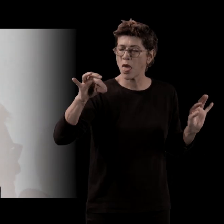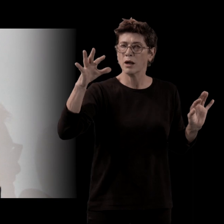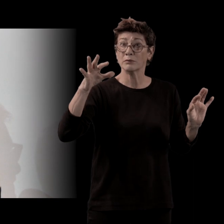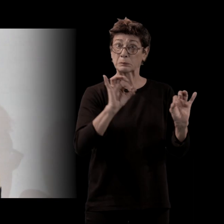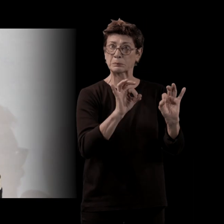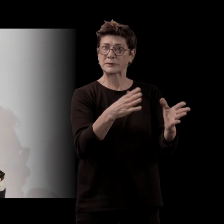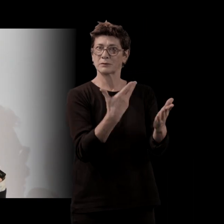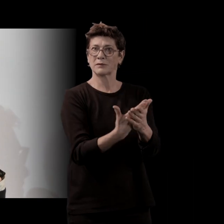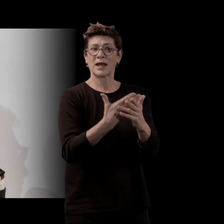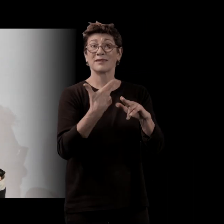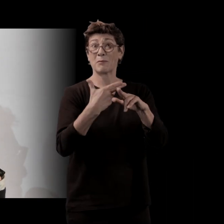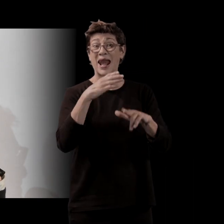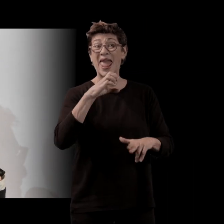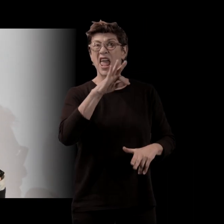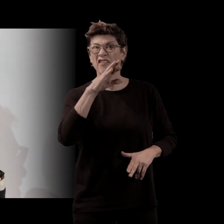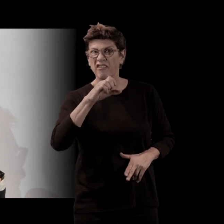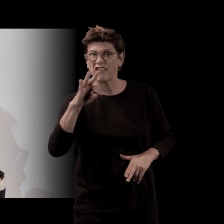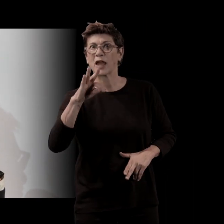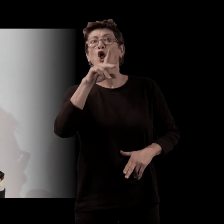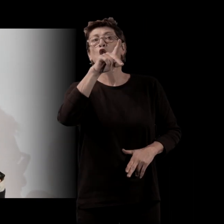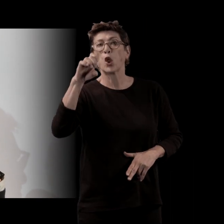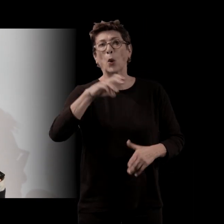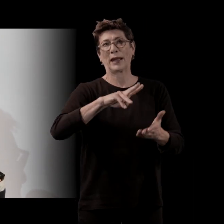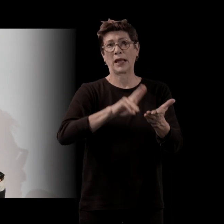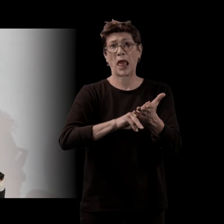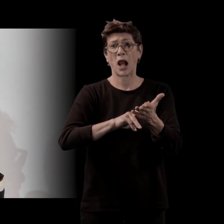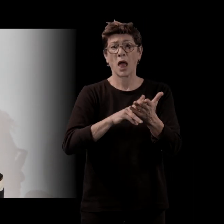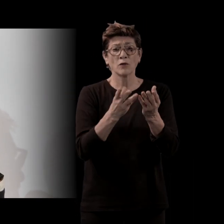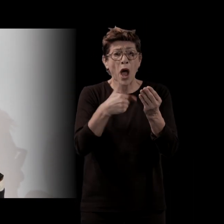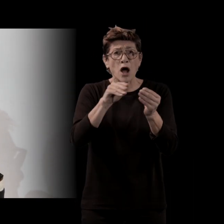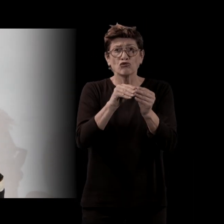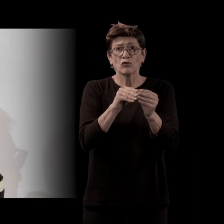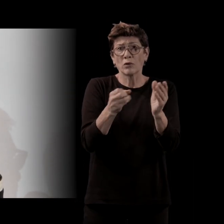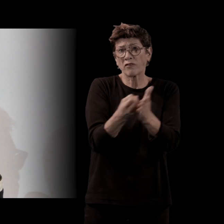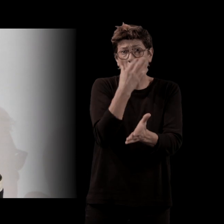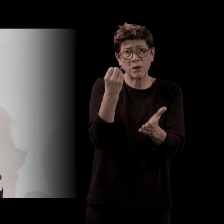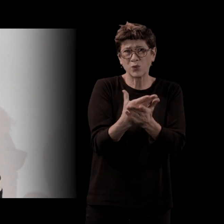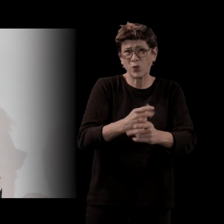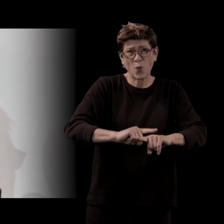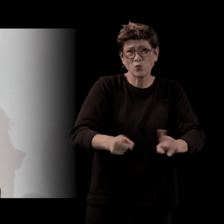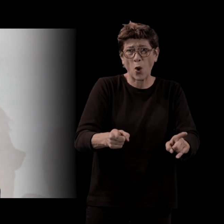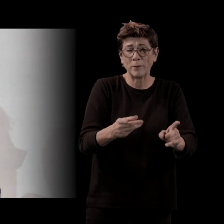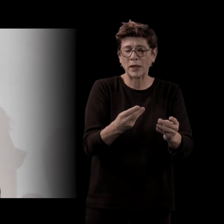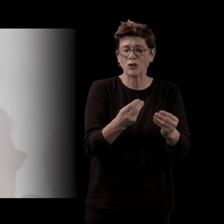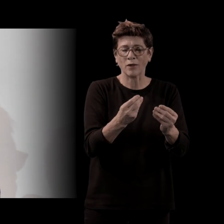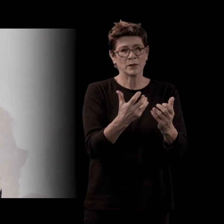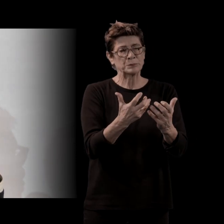Ça ne sert à rien dans l'histoire. Mais ça donne de la densité à ce que vous racontez. Et tout de suite, ça fait exister le corps de